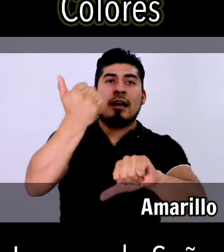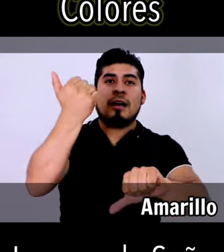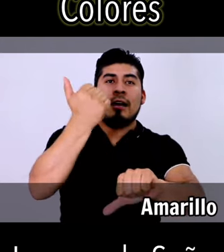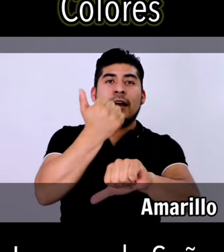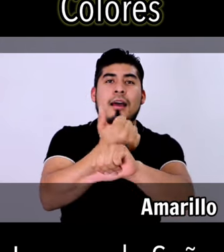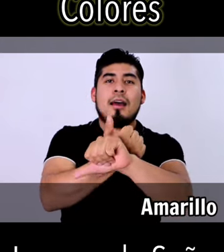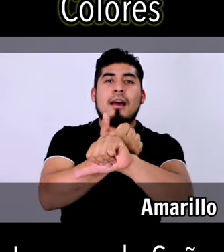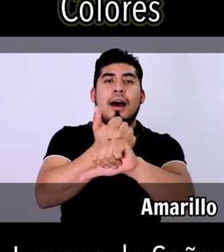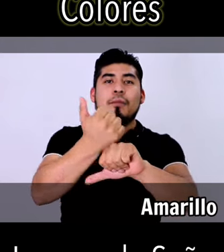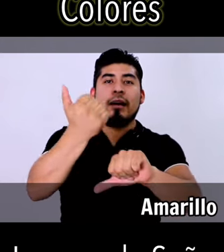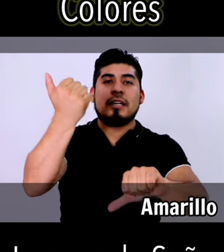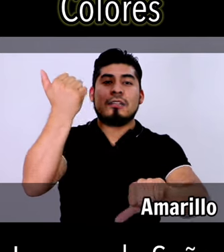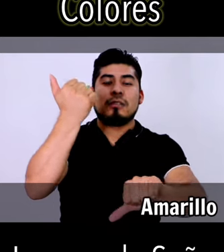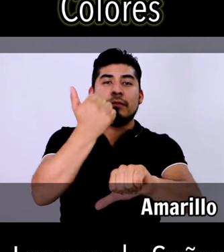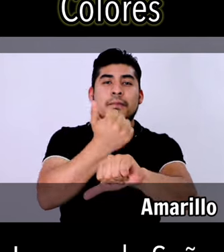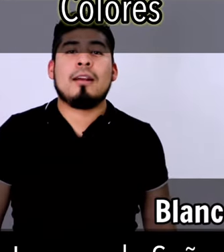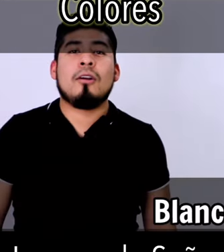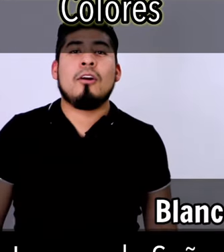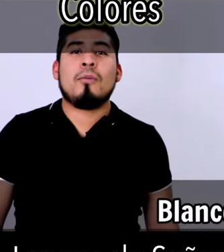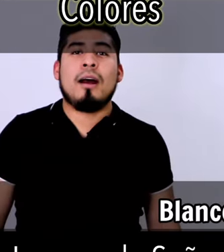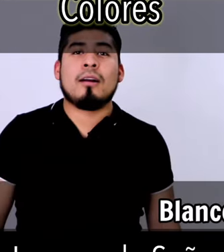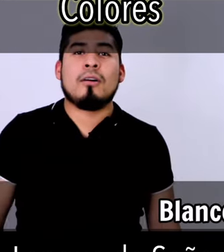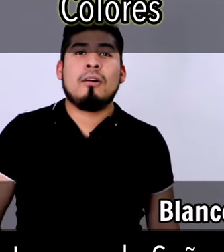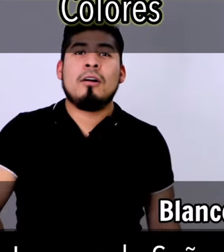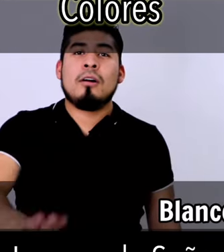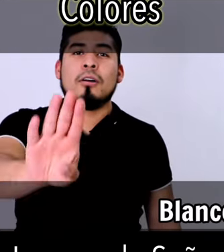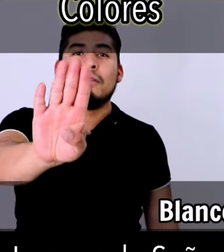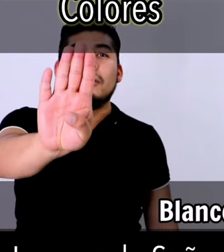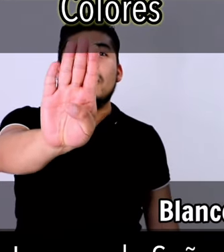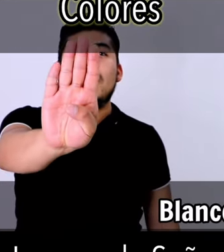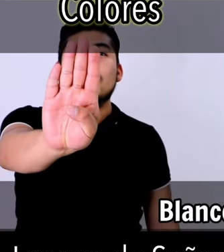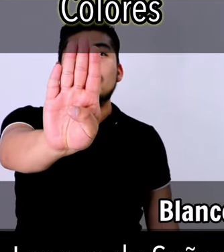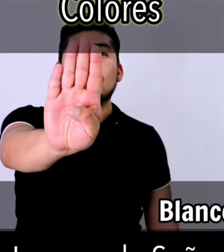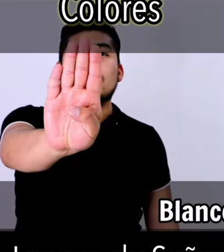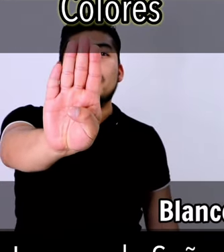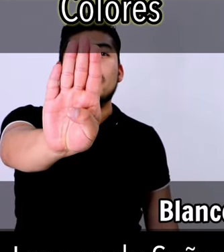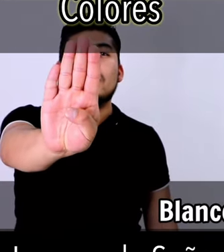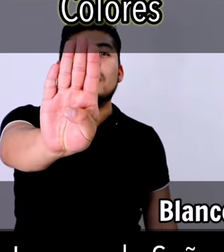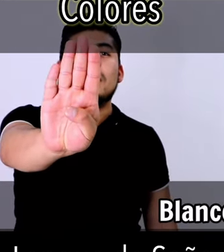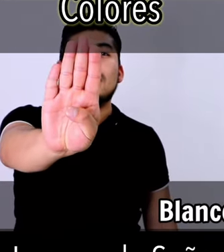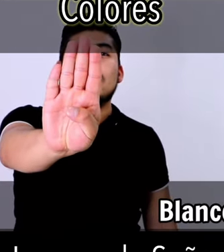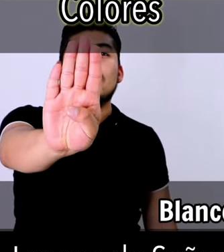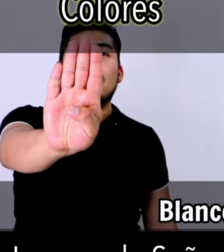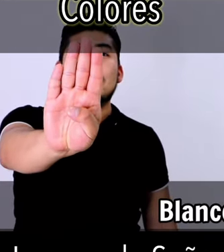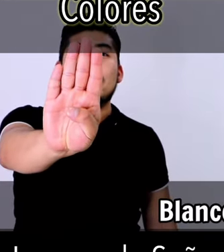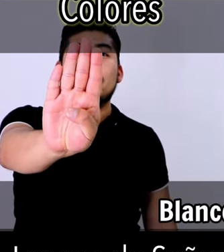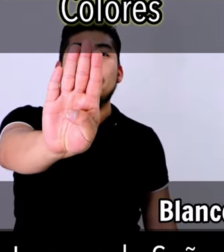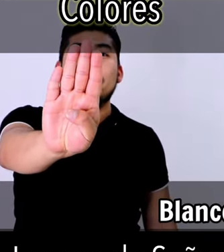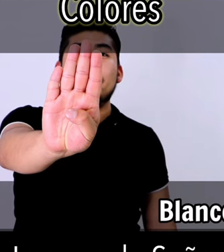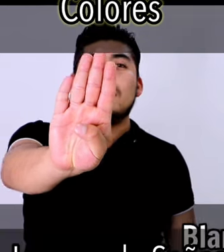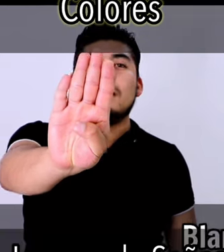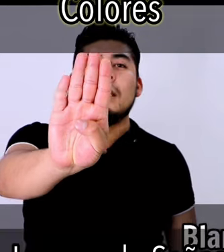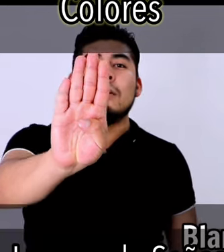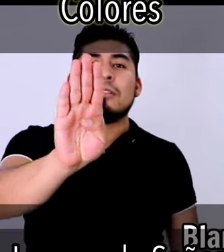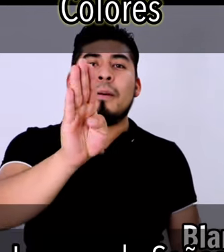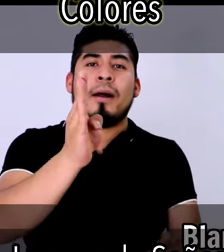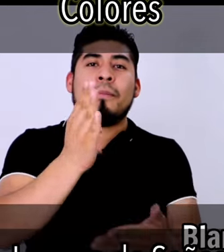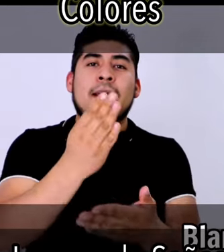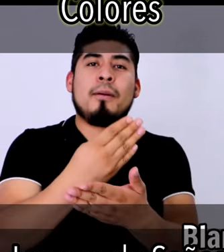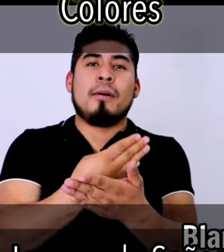amarillo. Para el color blanco configuraremos nuestra mano dominante con la letra B y en nuestra palma de la